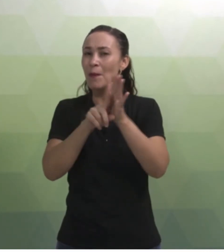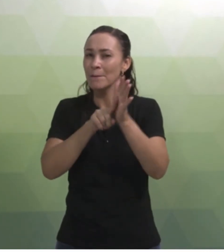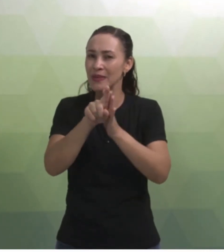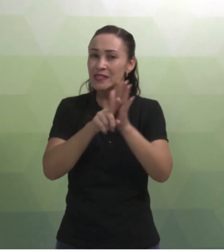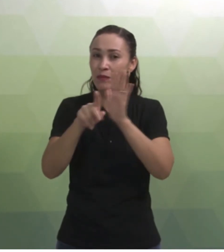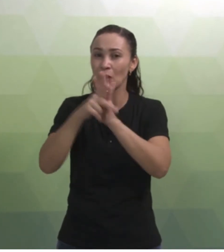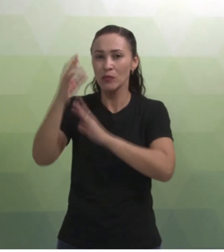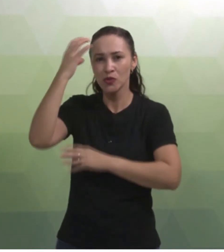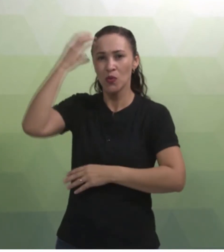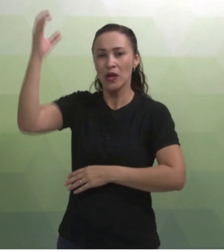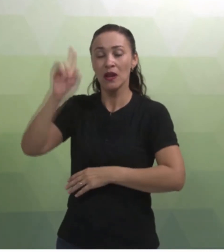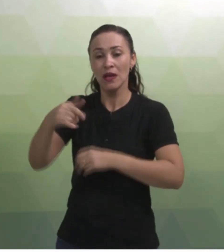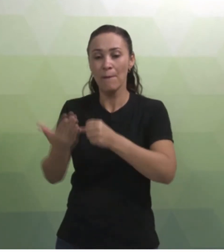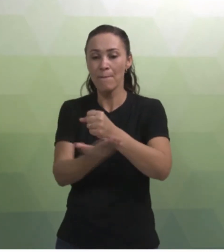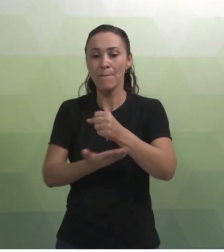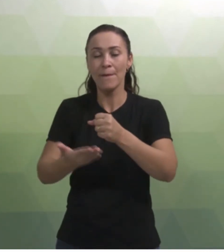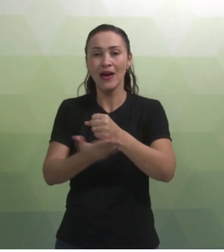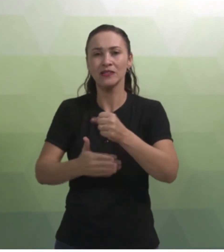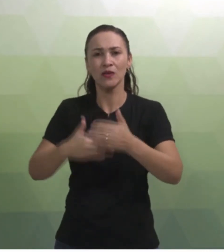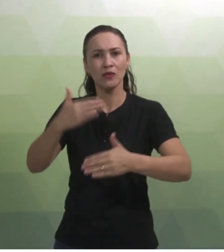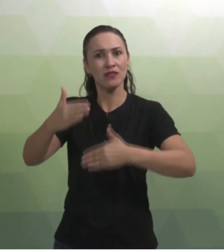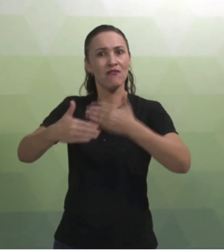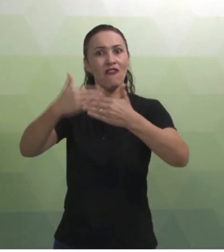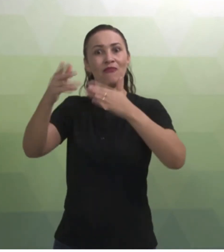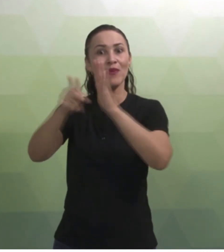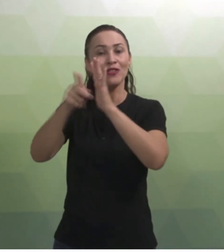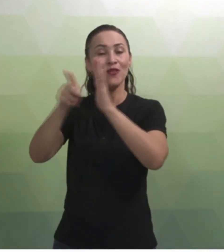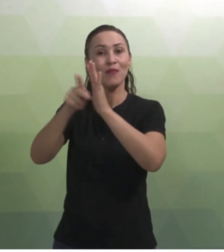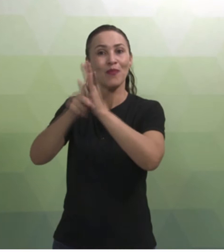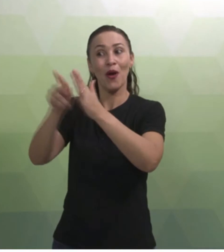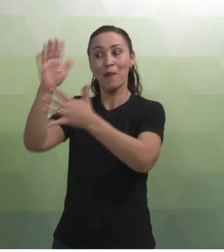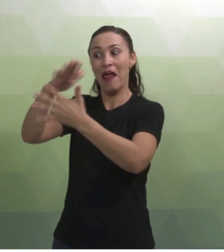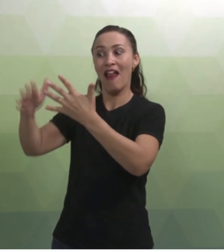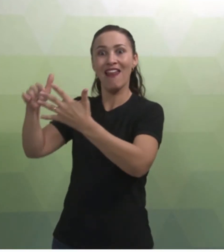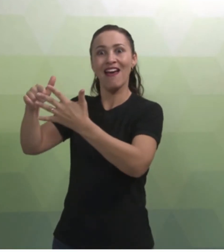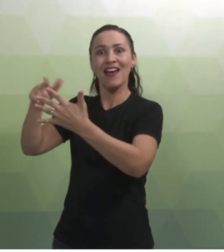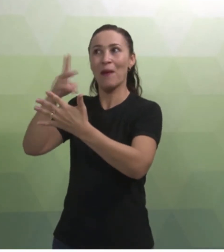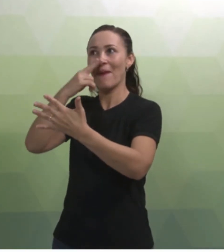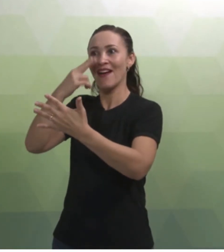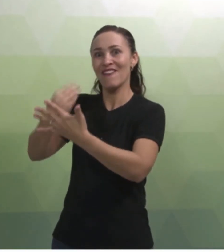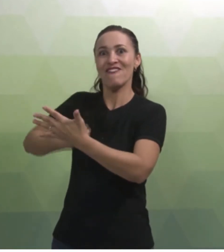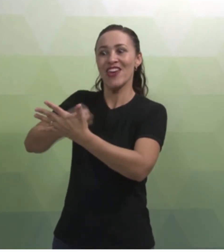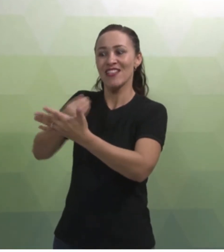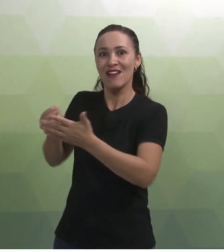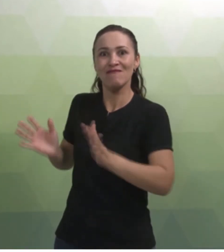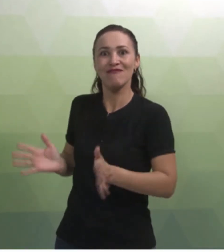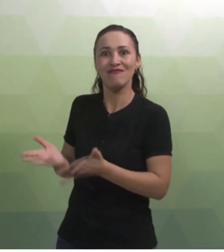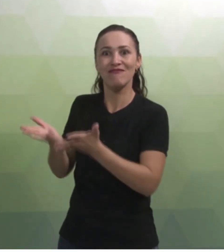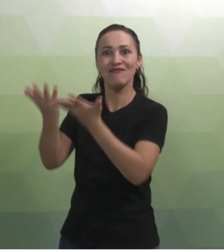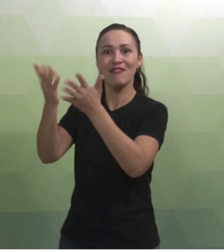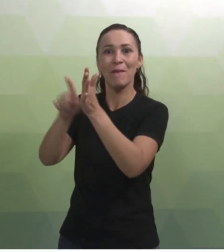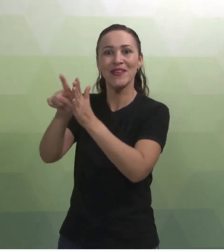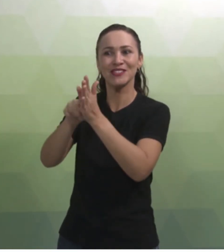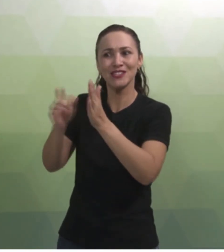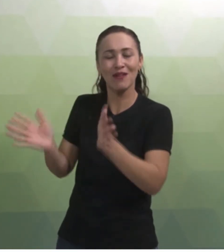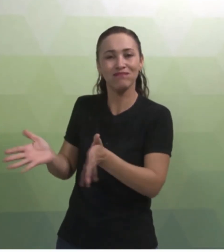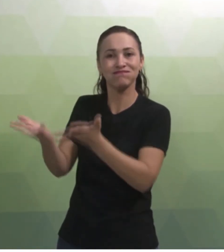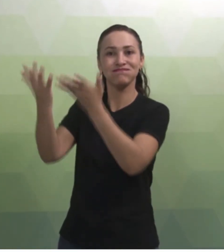embasou o desenvolvimento da língua brasileira de sinais, que deu vida aos estudos, às pesquisas. Então, é interessante que